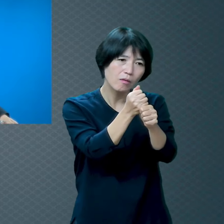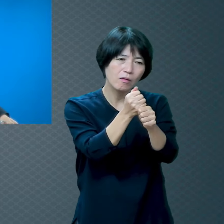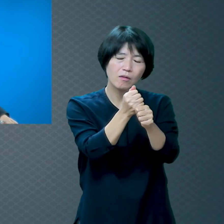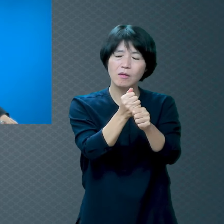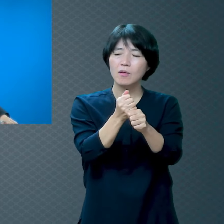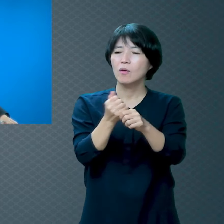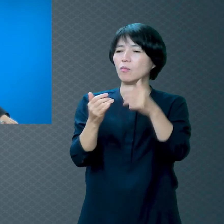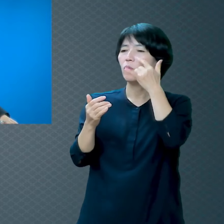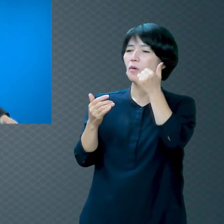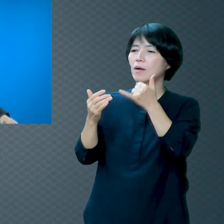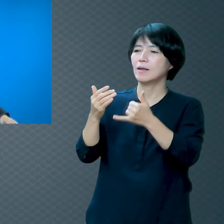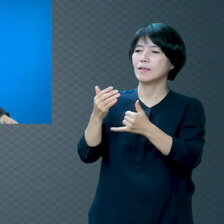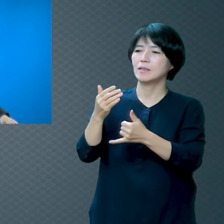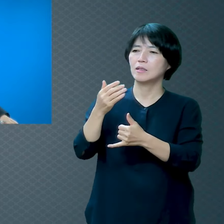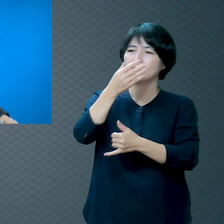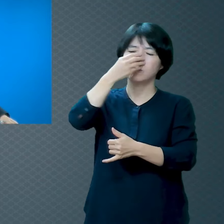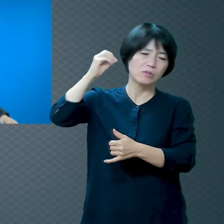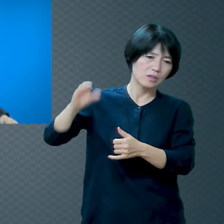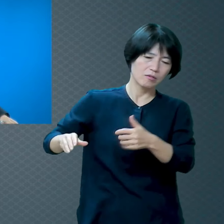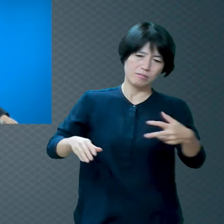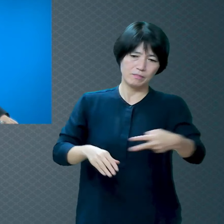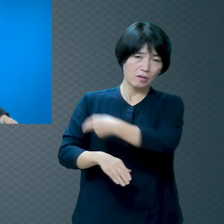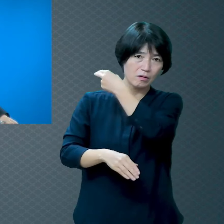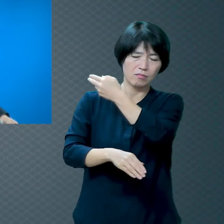매정하게 내버릴 수 있는 마음이